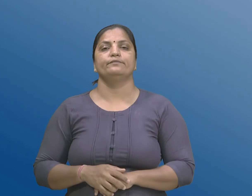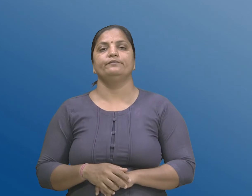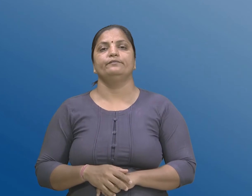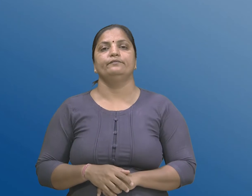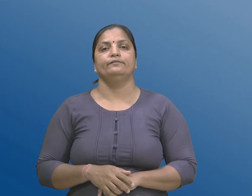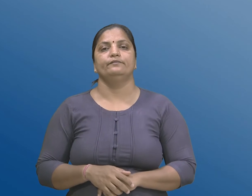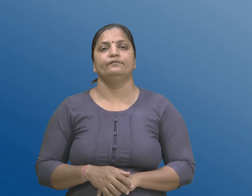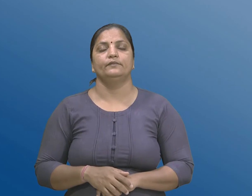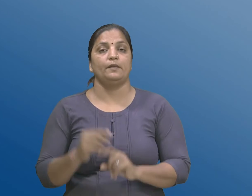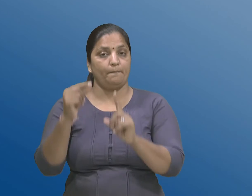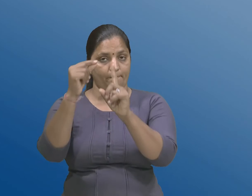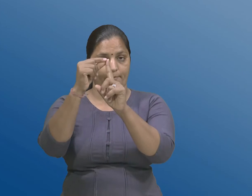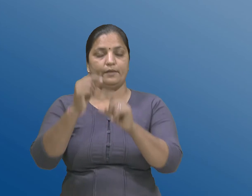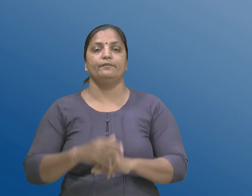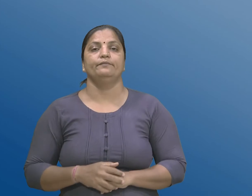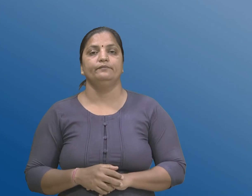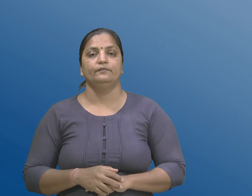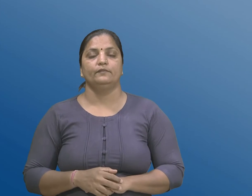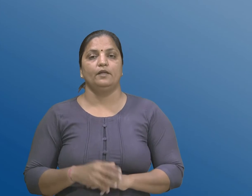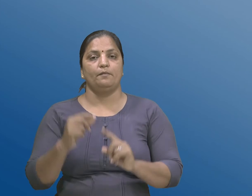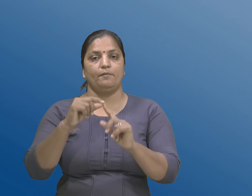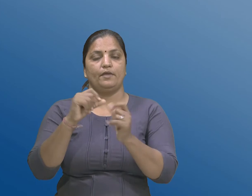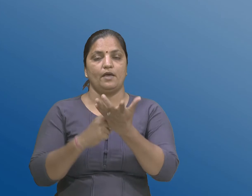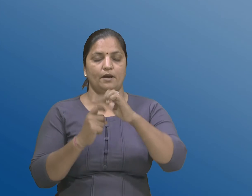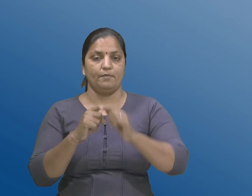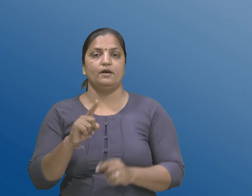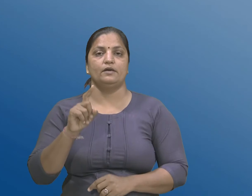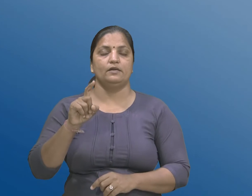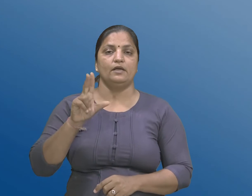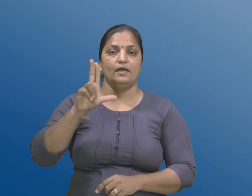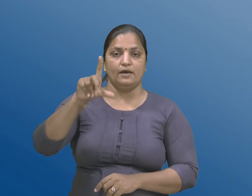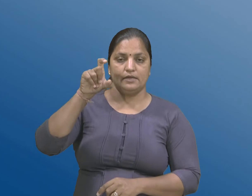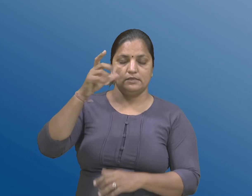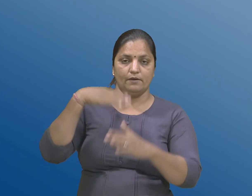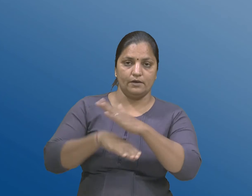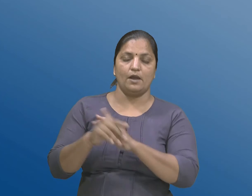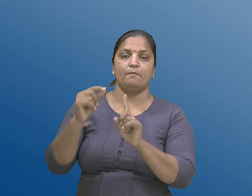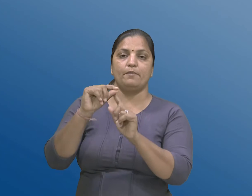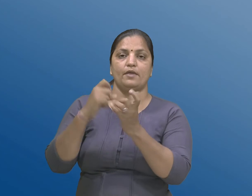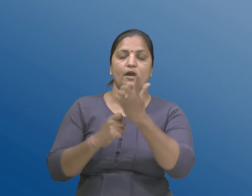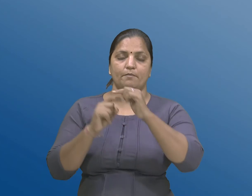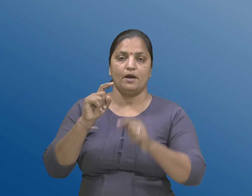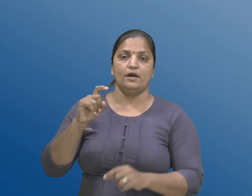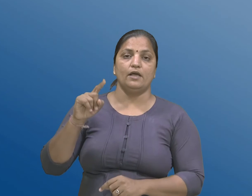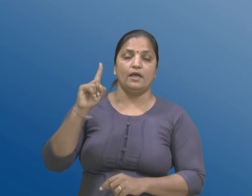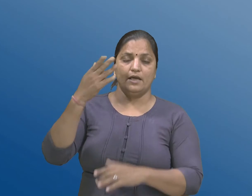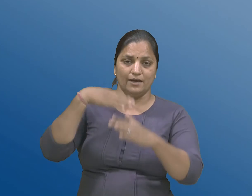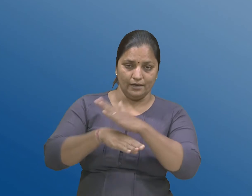P. खंड सत्याशी ना पेटा खंड 1 हेठर निदिना इसावो तया करवा माटेना पत्रक